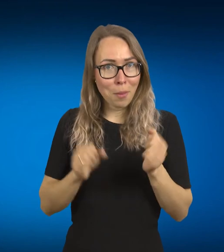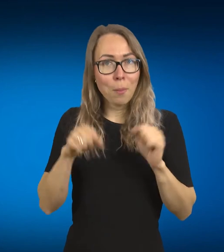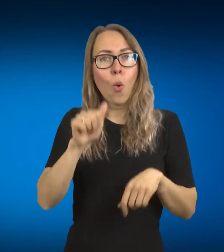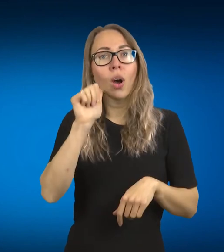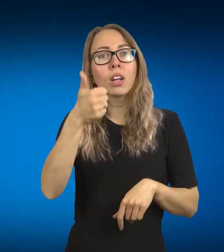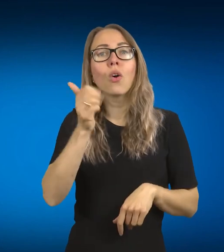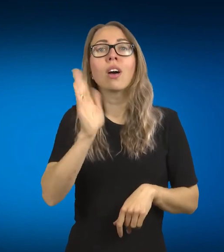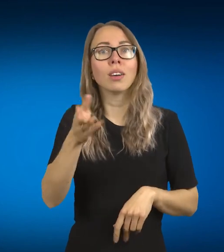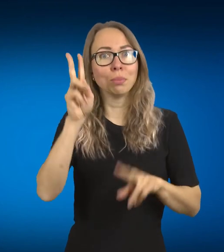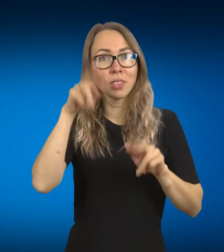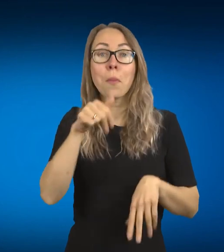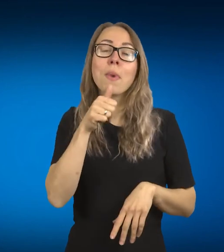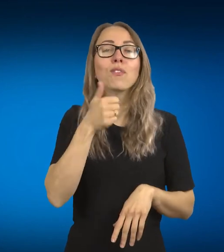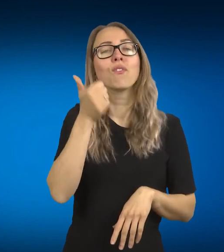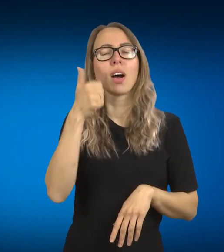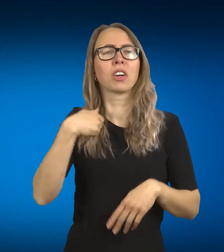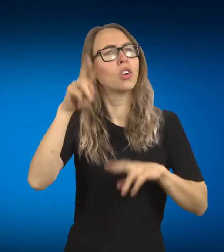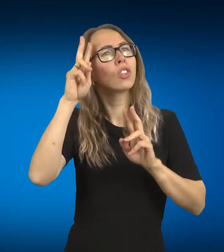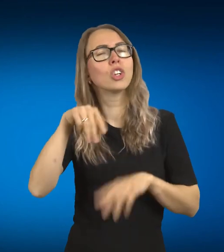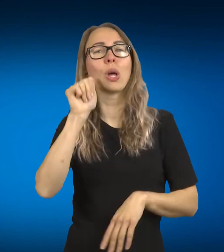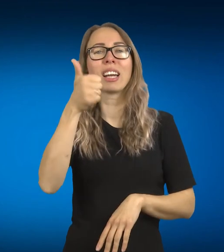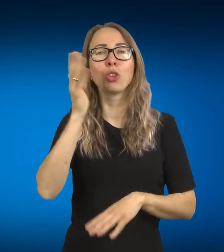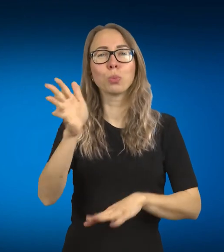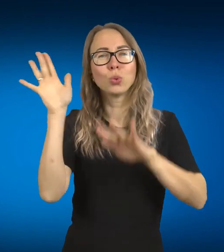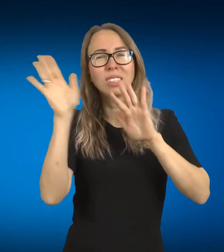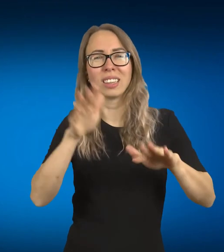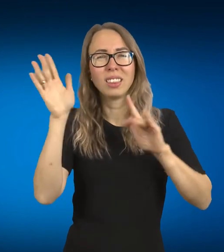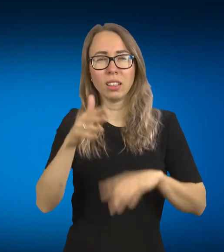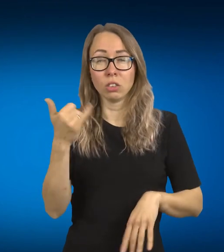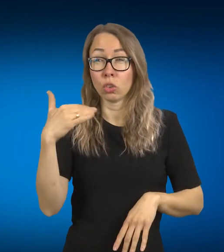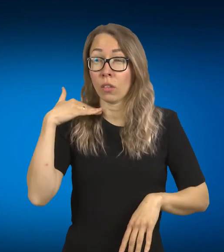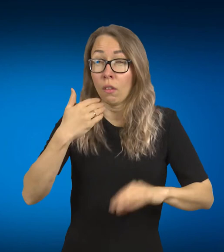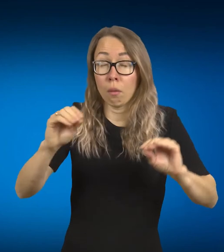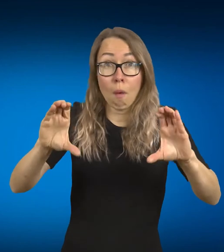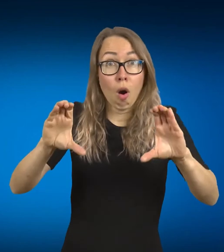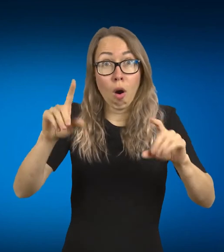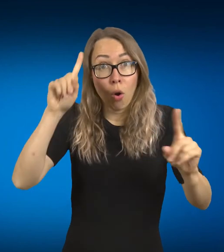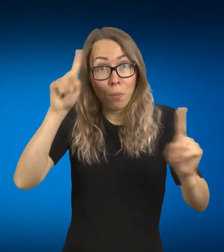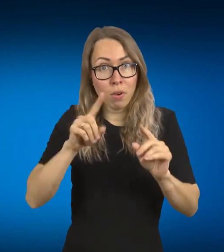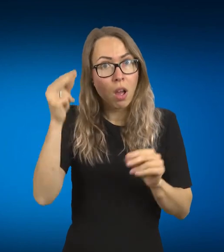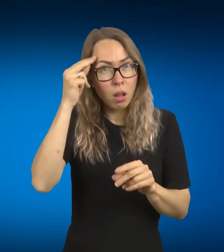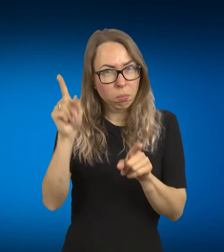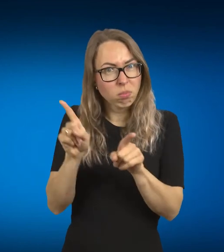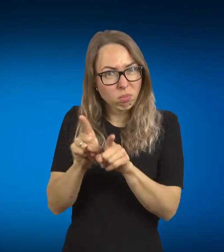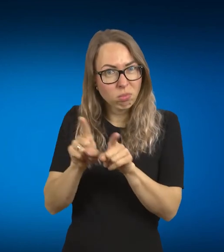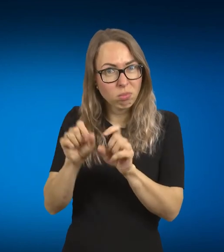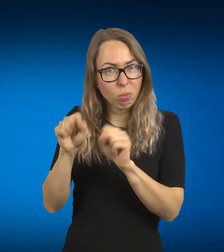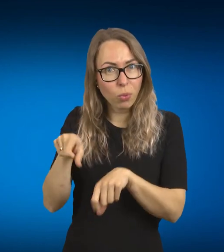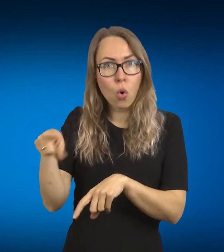turbūt vakar nuėdami mėgoti. Bet šiek tiek palėtį, žinai, keletą temų, kai paminėjai